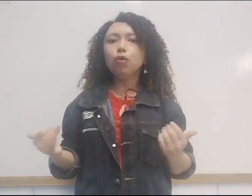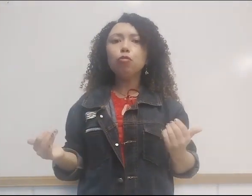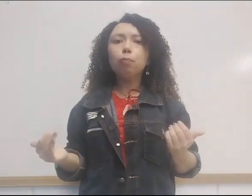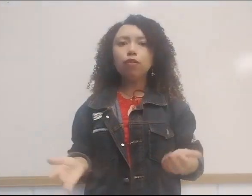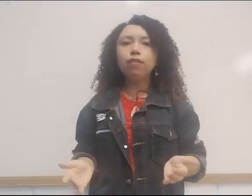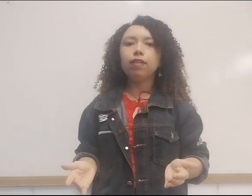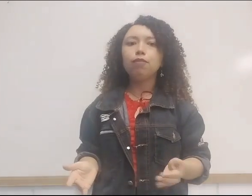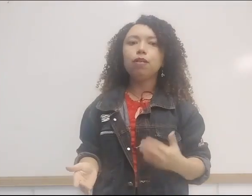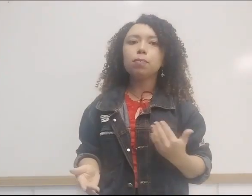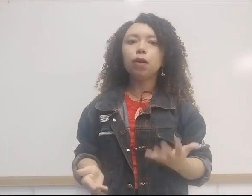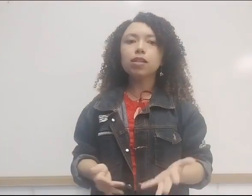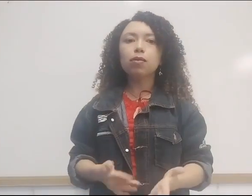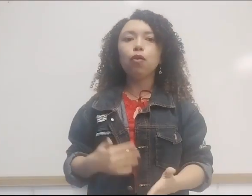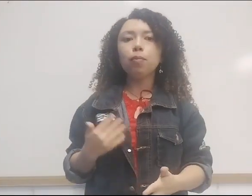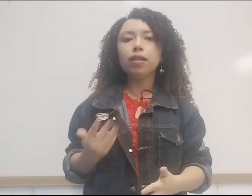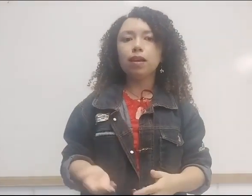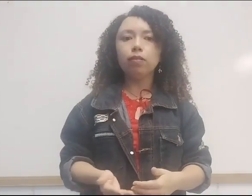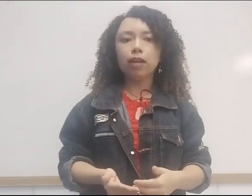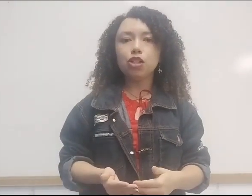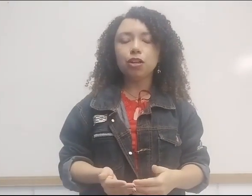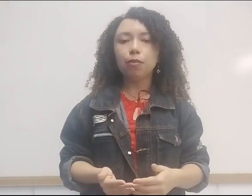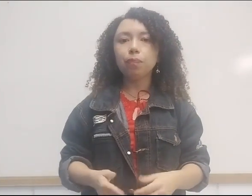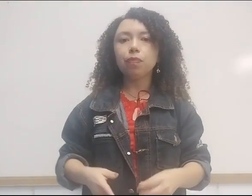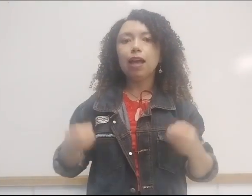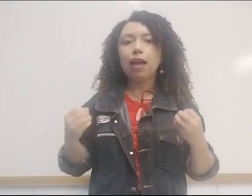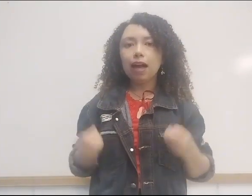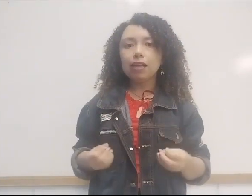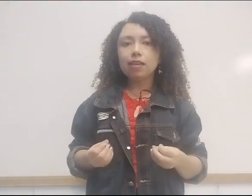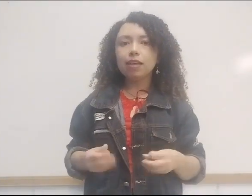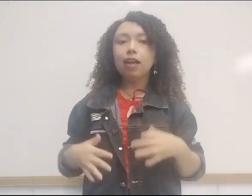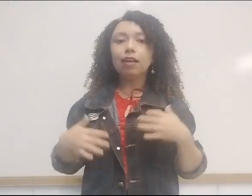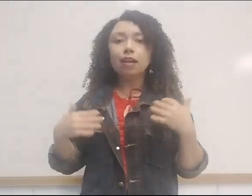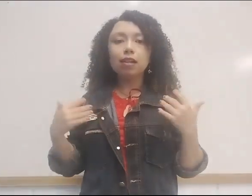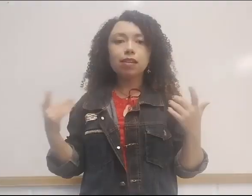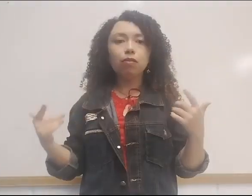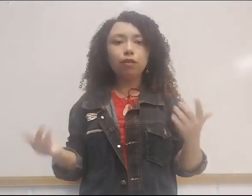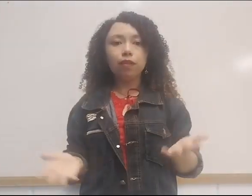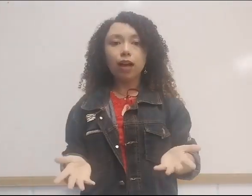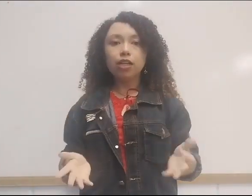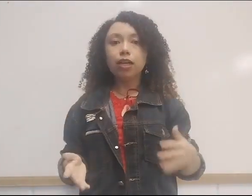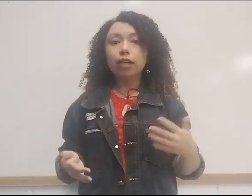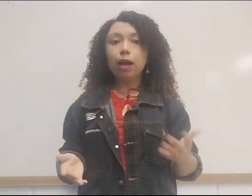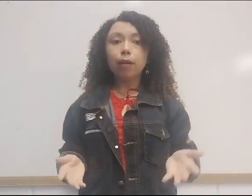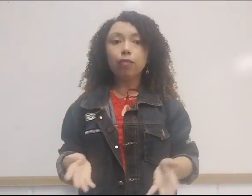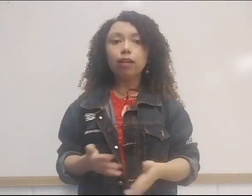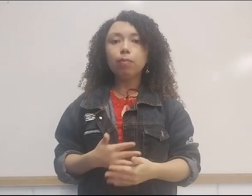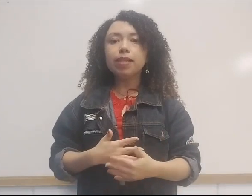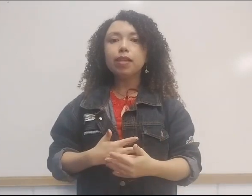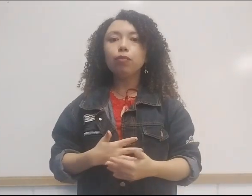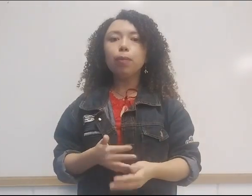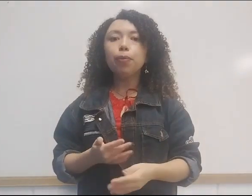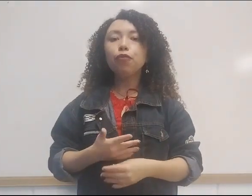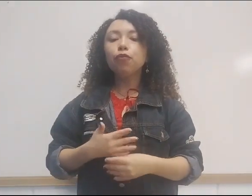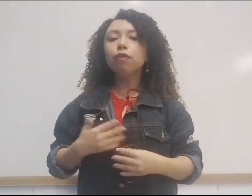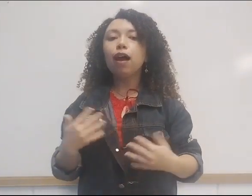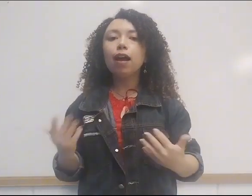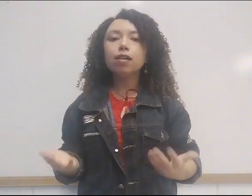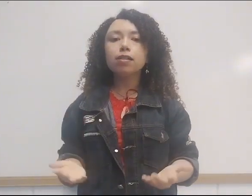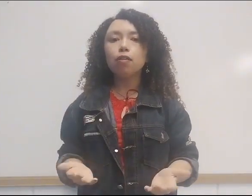muito pouco efetivo à exploração comercial da região. Assim, naquela segunda viagem, Cabral tinha a missão de aprofundar a relação